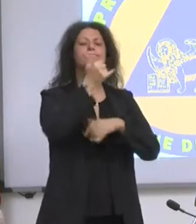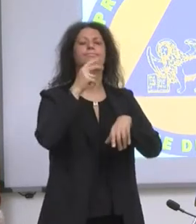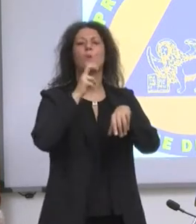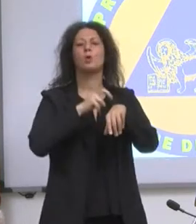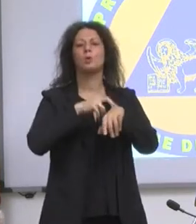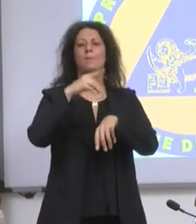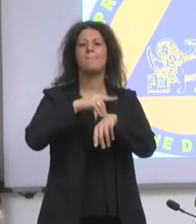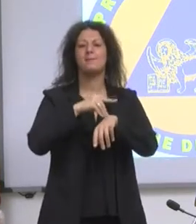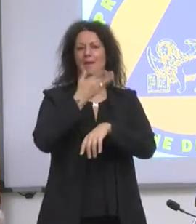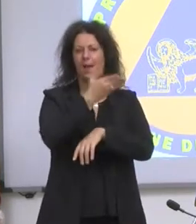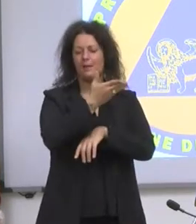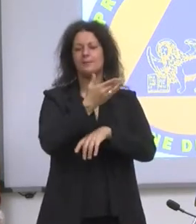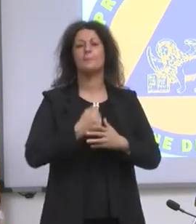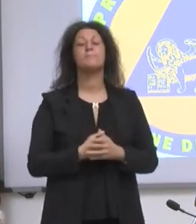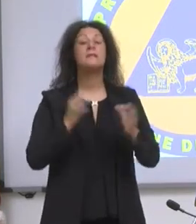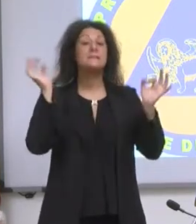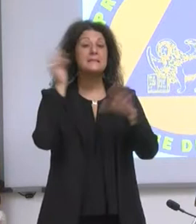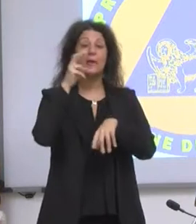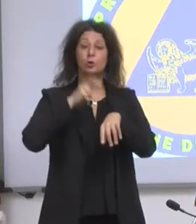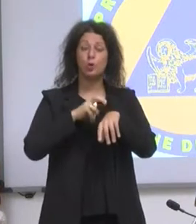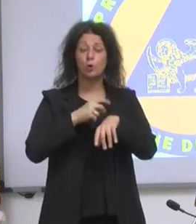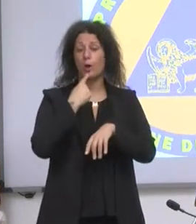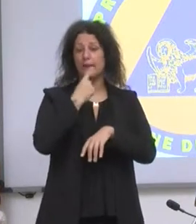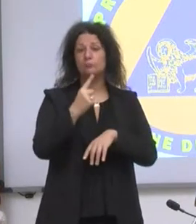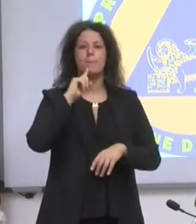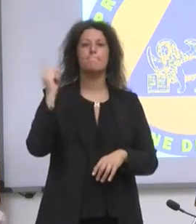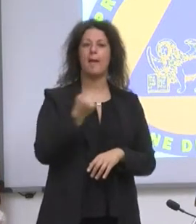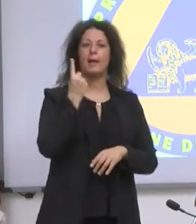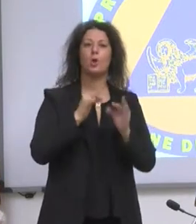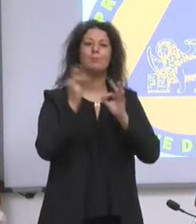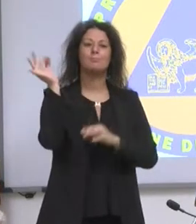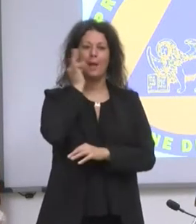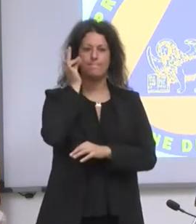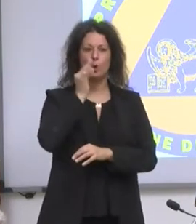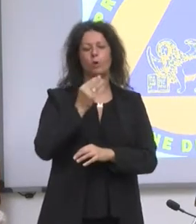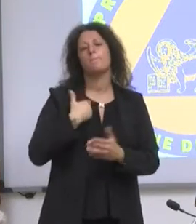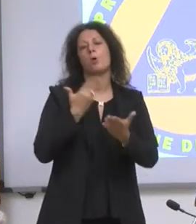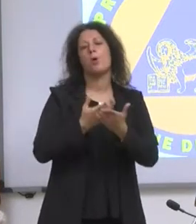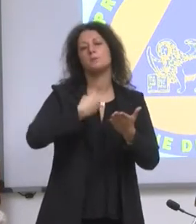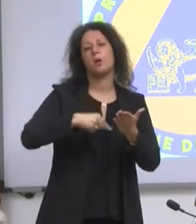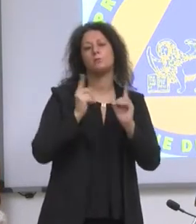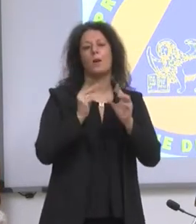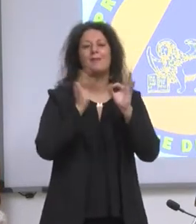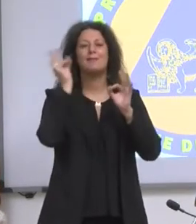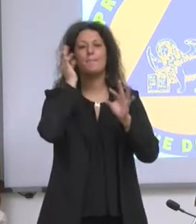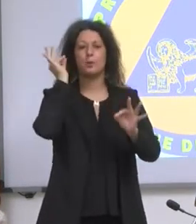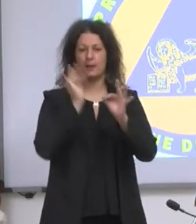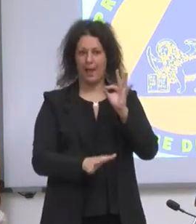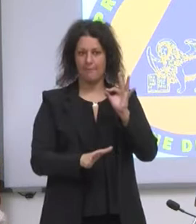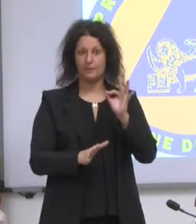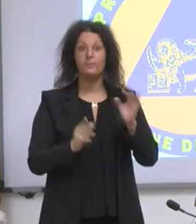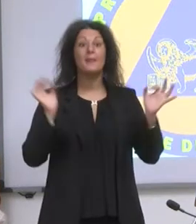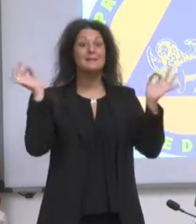approfondire con il tampone. Noi proponiamo il tampone rapido, se il tampone rapido risulta